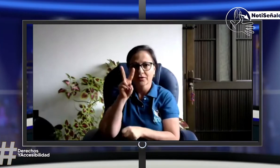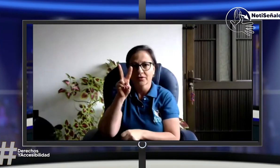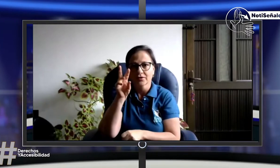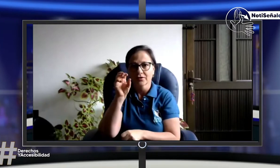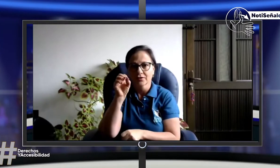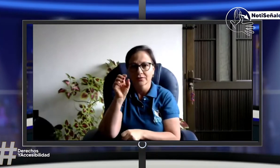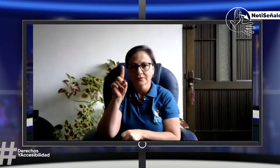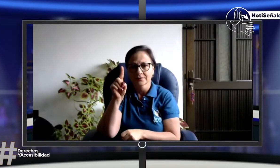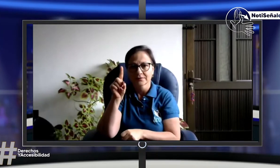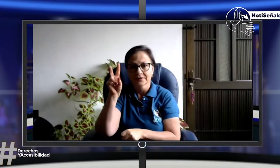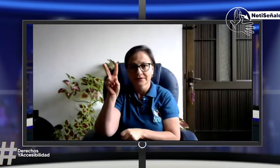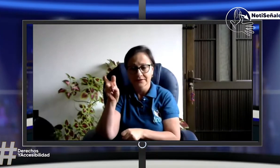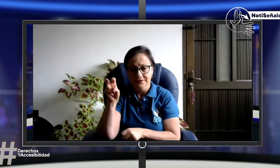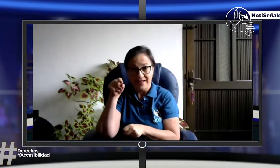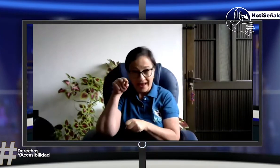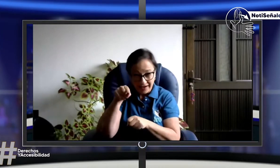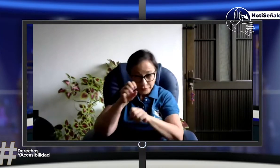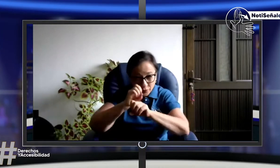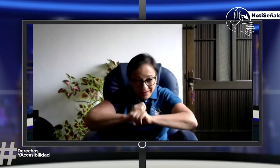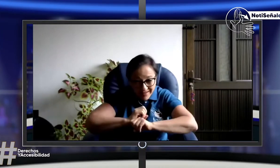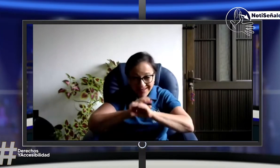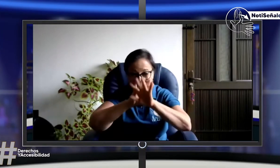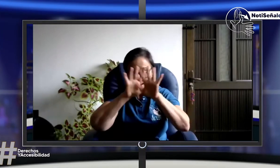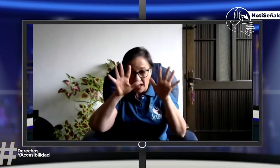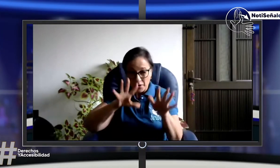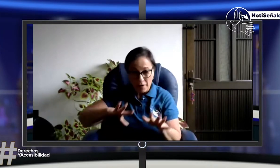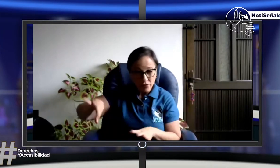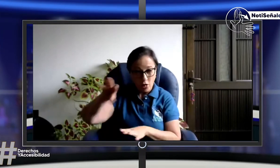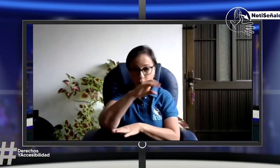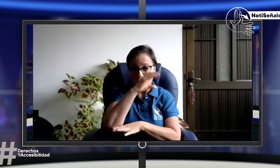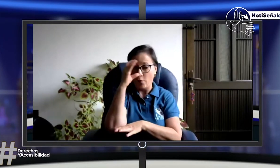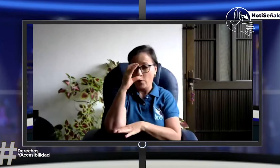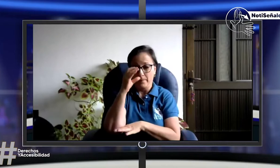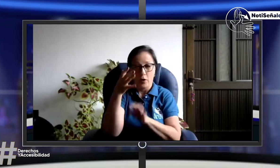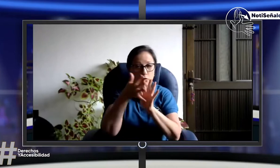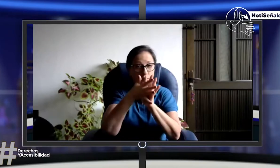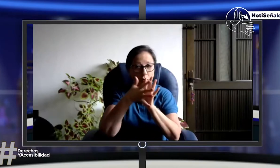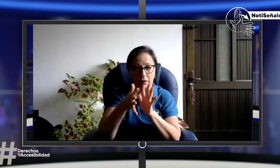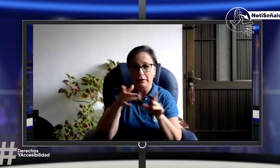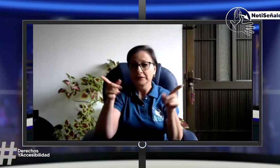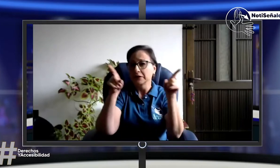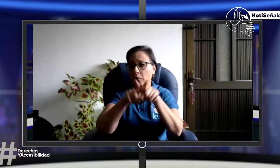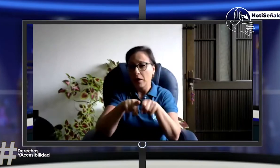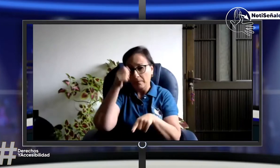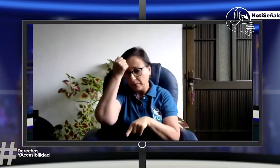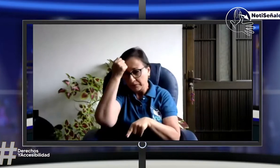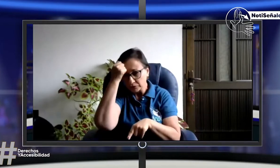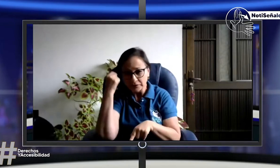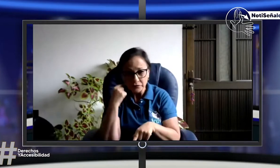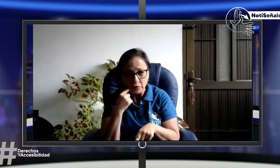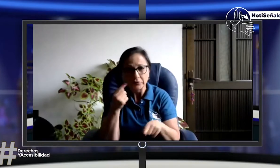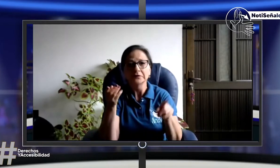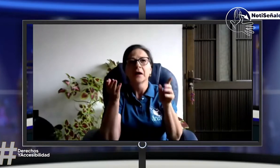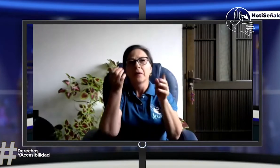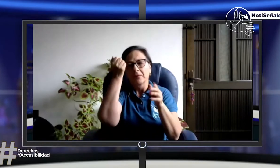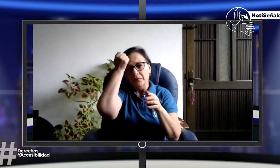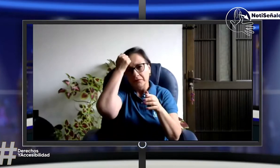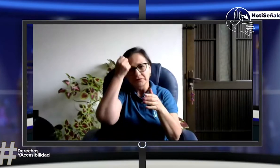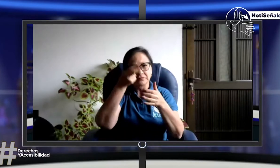1421 del año 2017. No hay claridad para todas las personas a